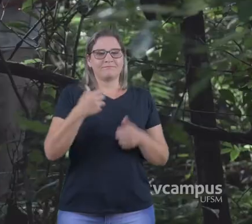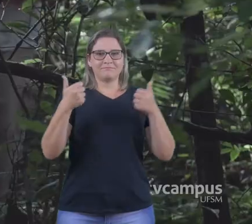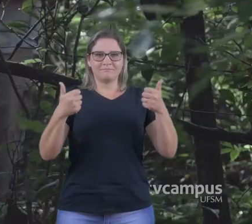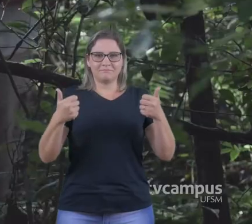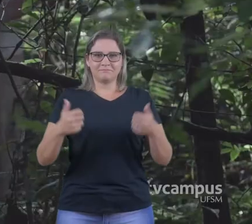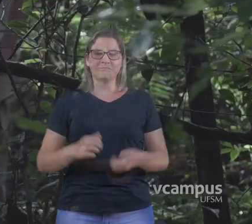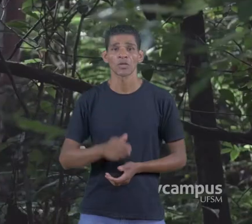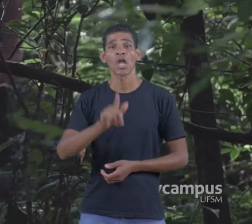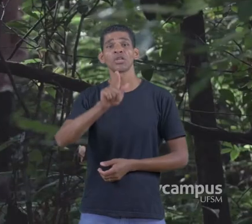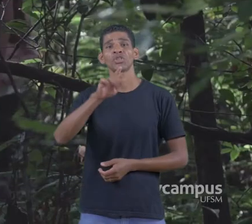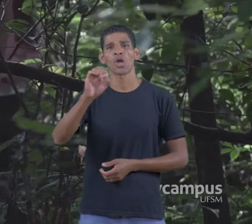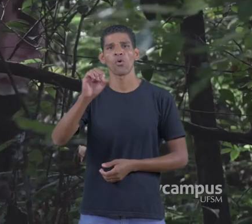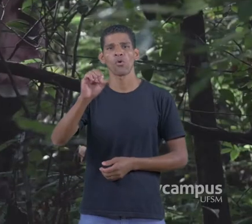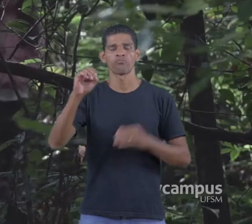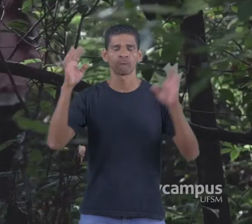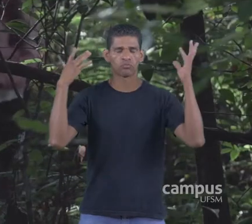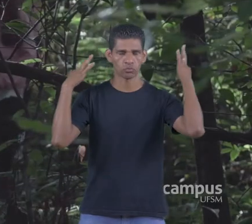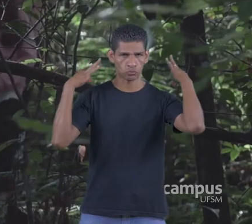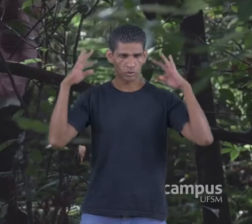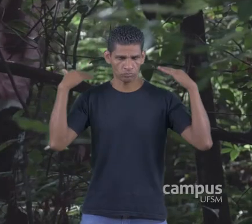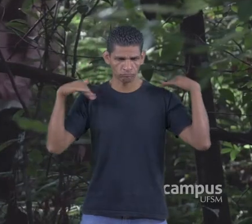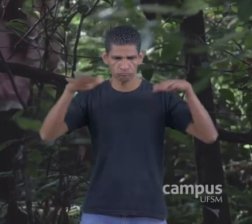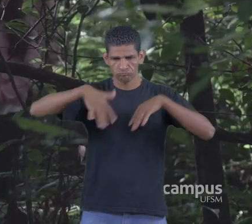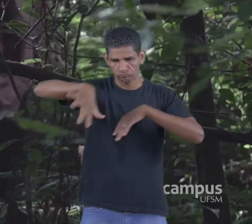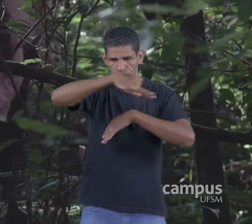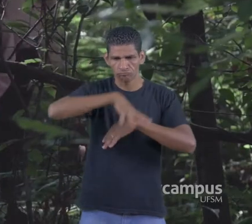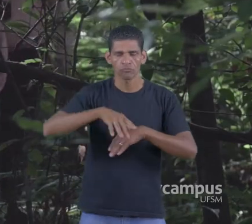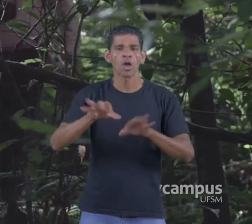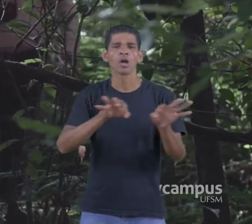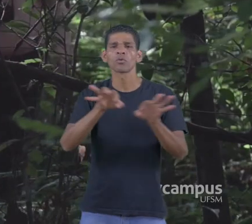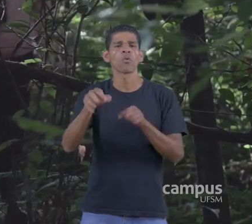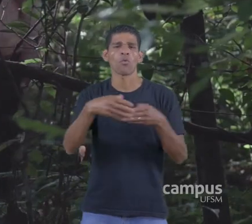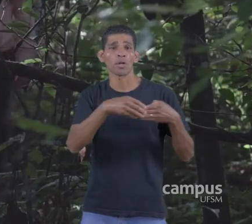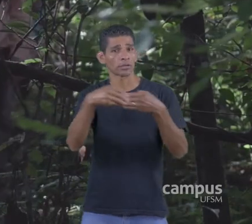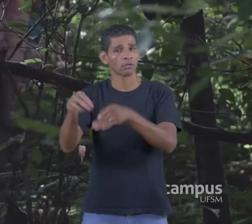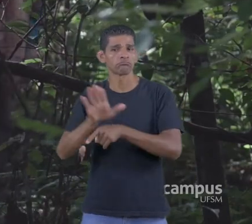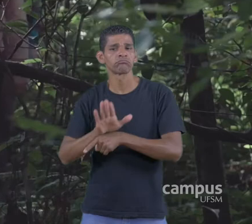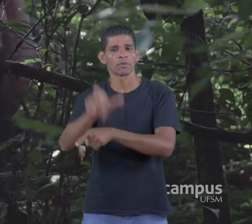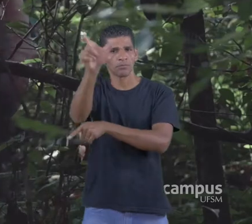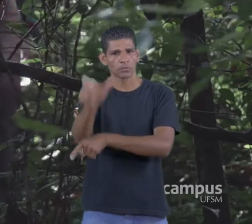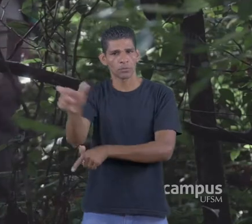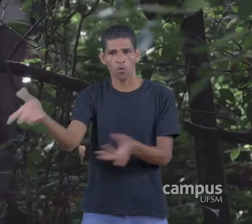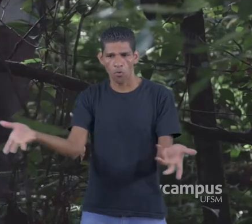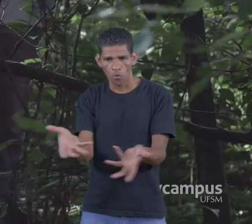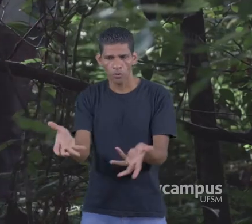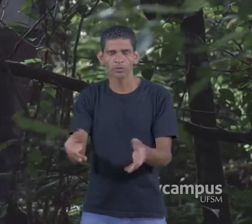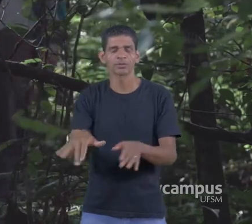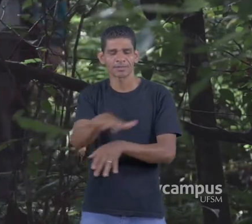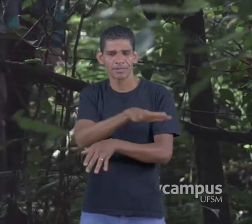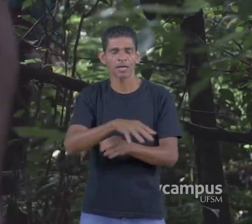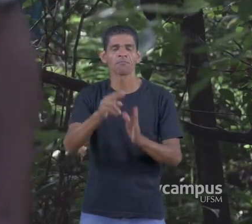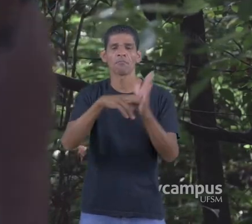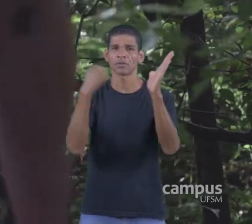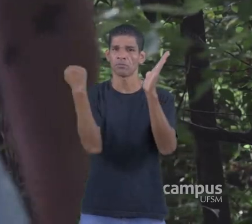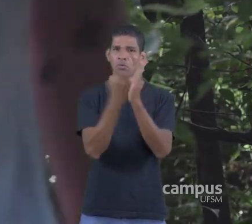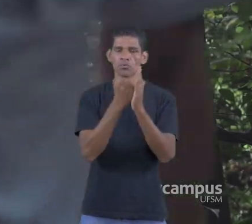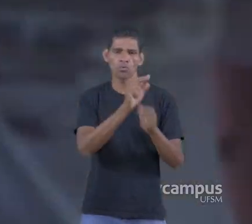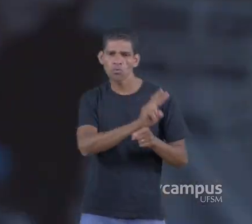O geoturismo Ele é um turismo Orientado Para o geopatrimônio Ele é um